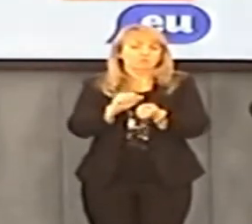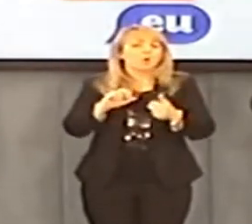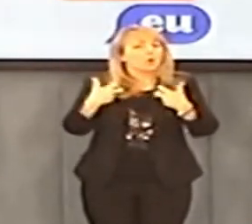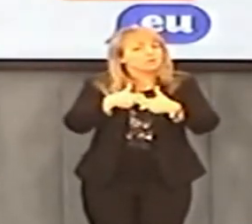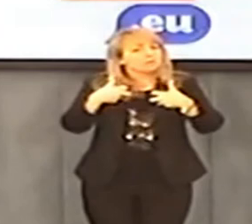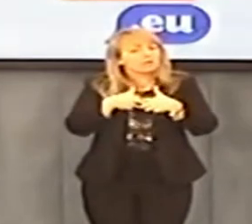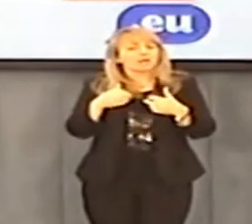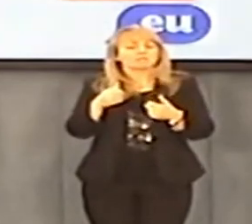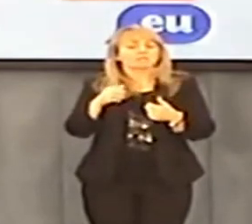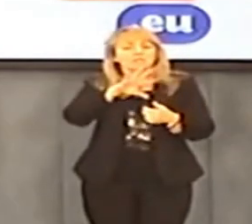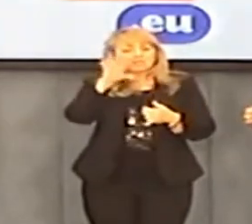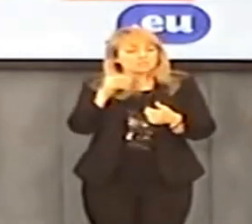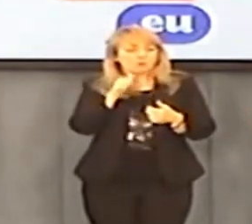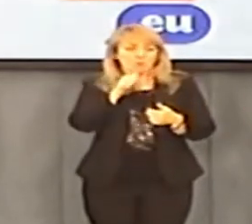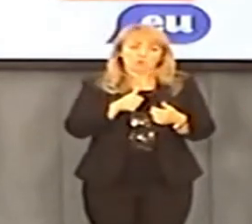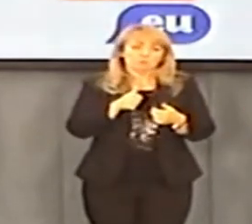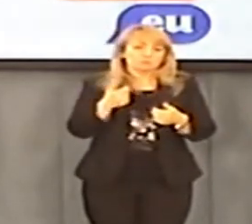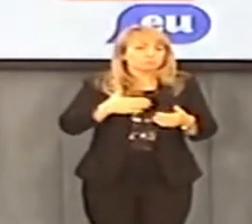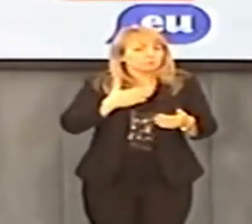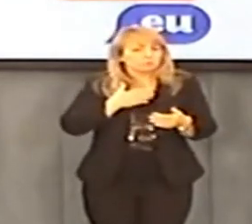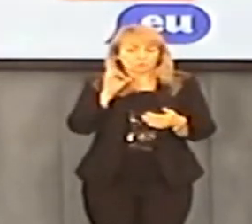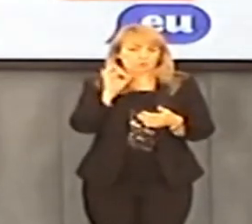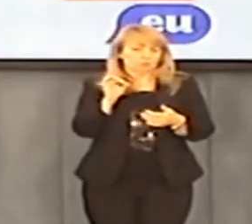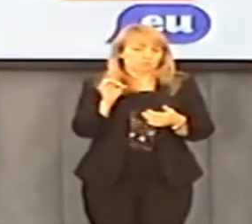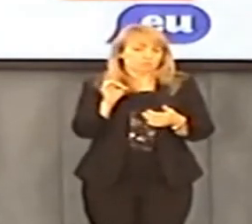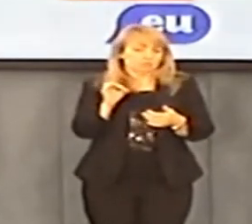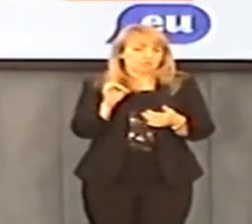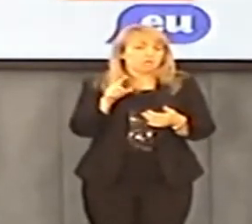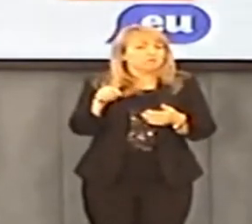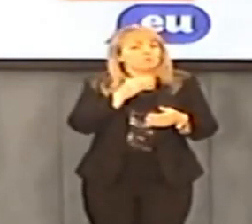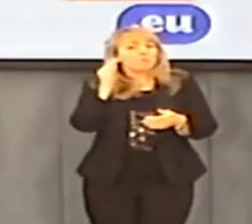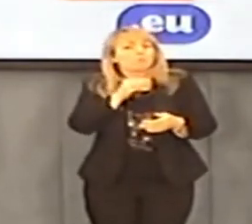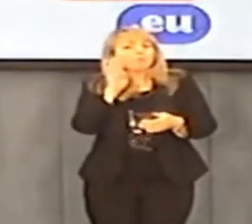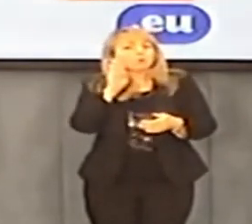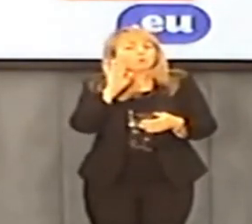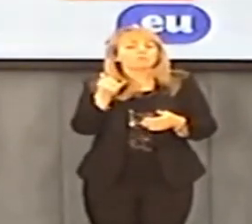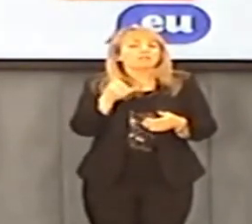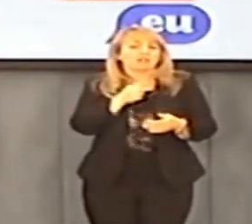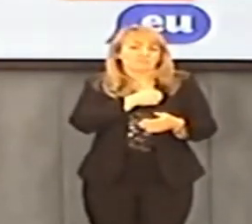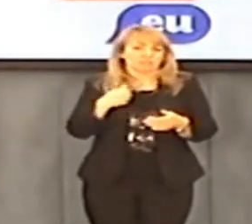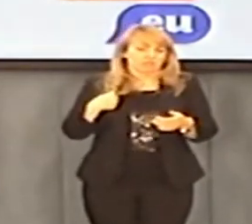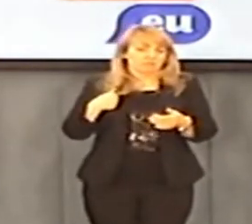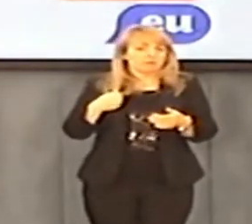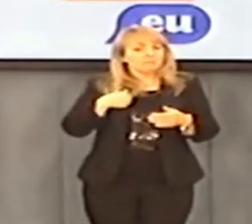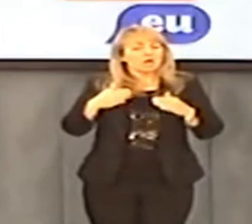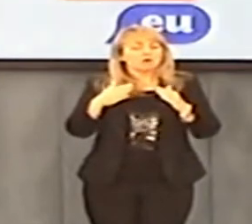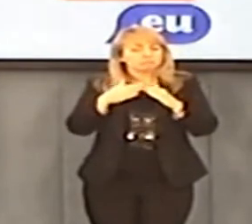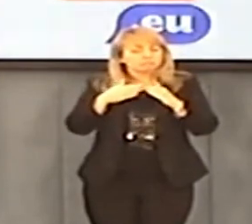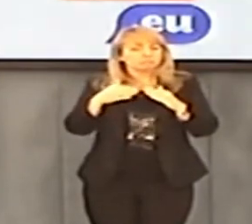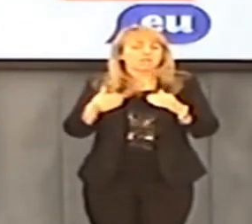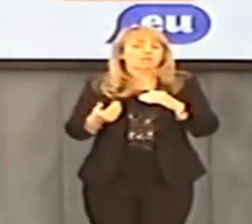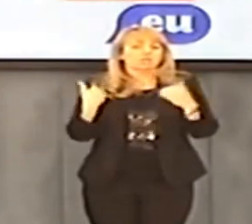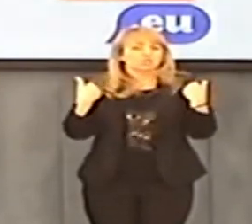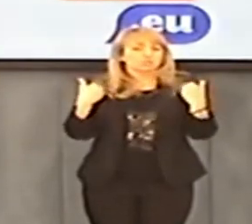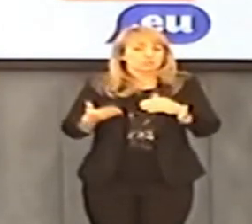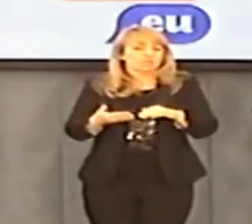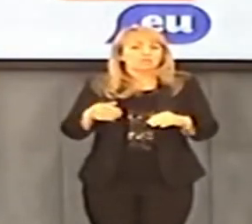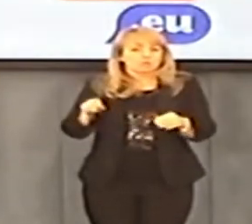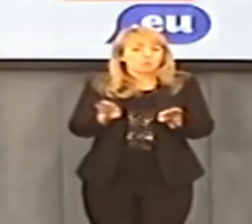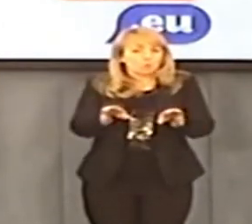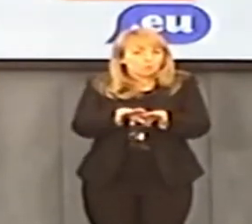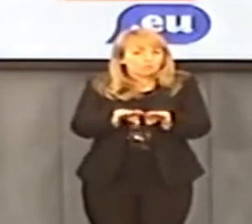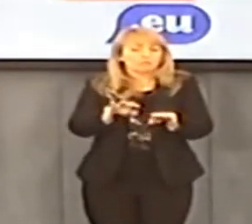I musimy walczyć o głębszą integrację europejską, żeby każdy Polak, który mieszka w Surychu czy w Londynie, czuł się tak jak w Warszawie czy w Lublinie.